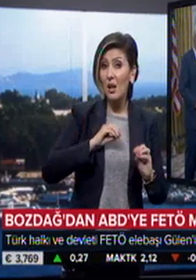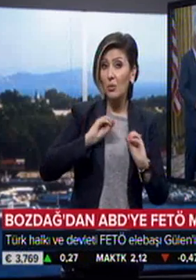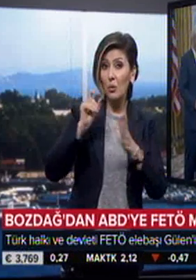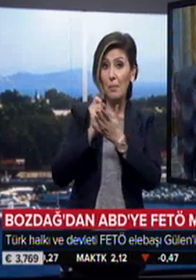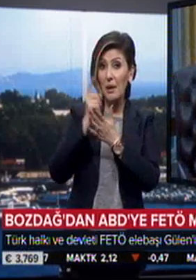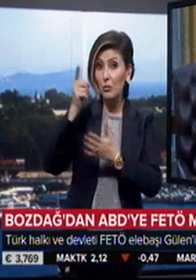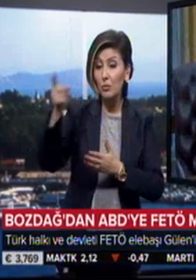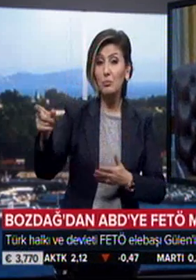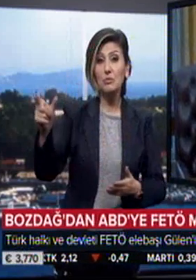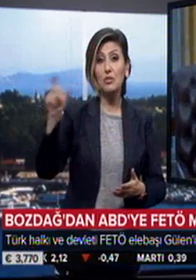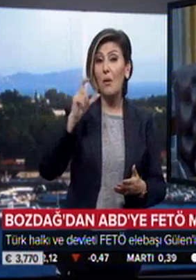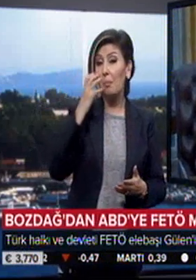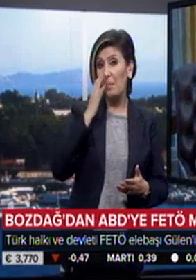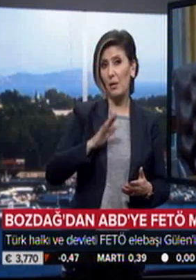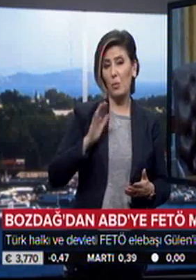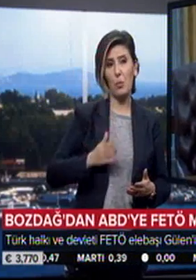mektuba verilecek yanıtta.